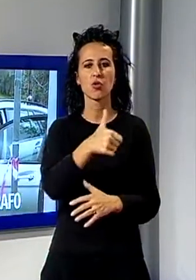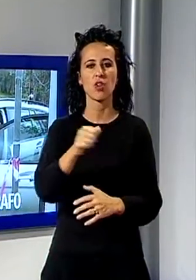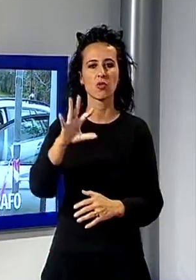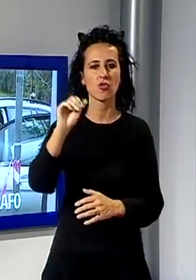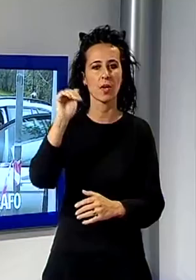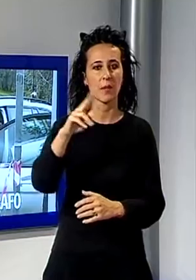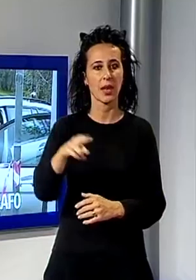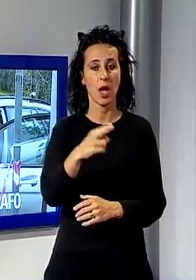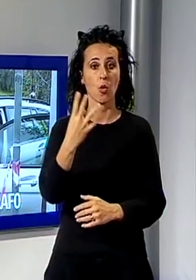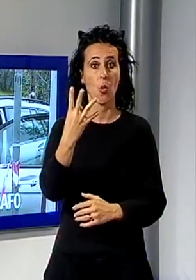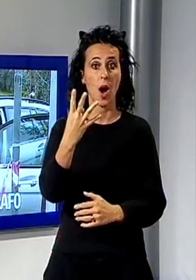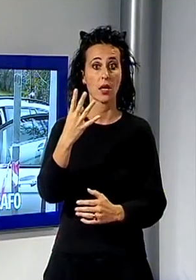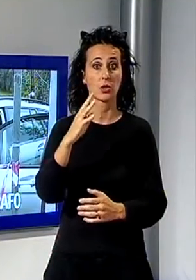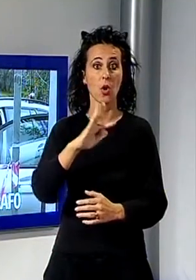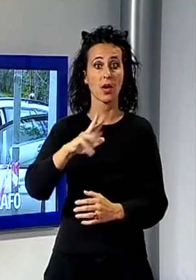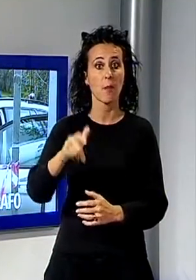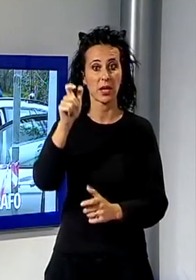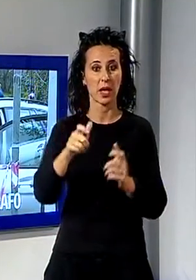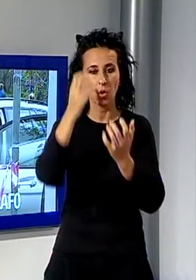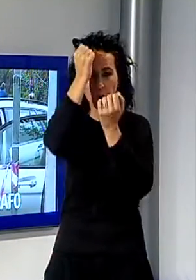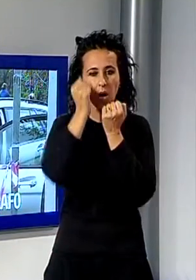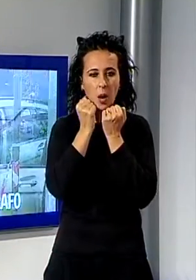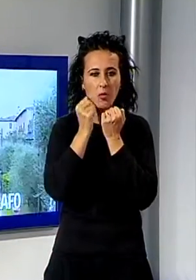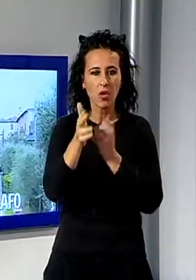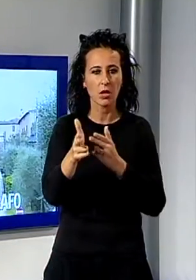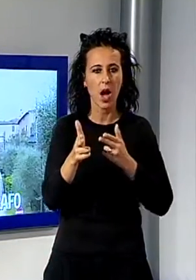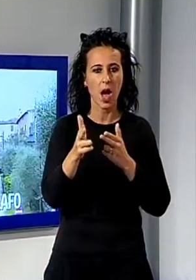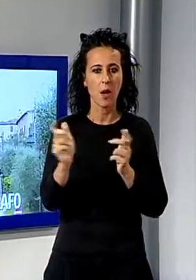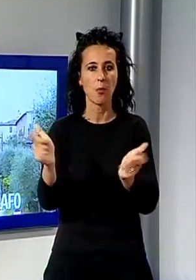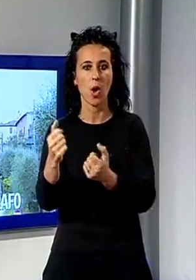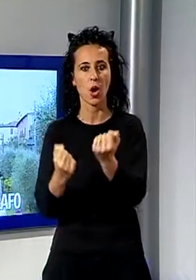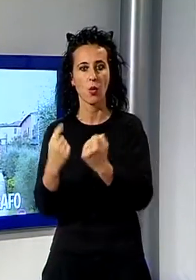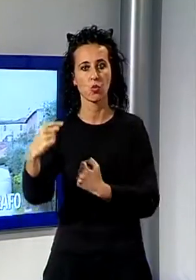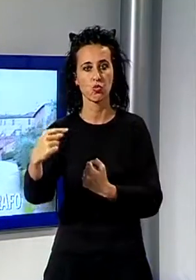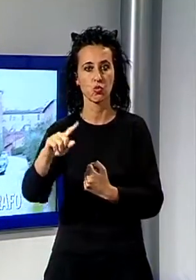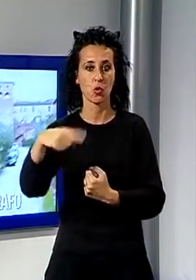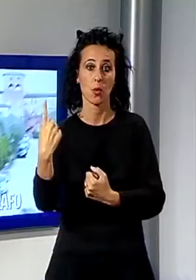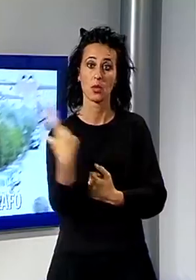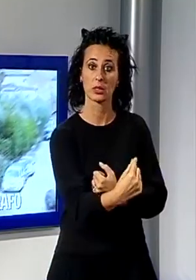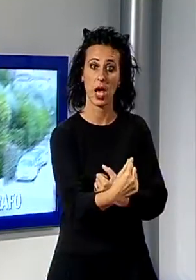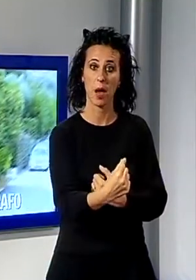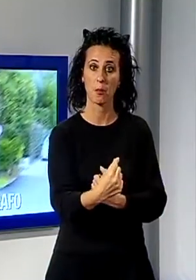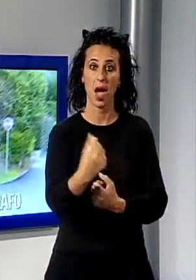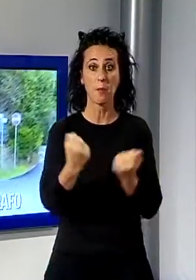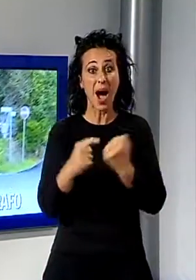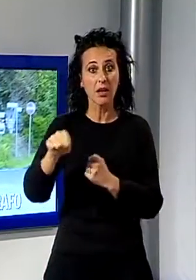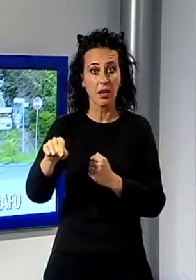banditi incappucciati e armati hanno bloccato l'auto del professionista per poi fuggire con la vettura carica di nonini.